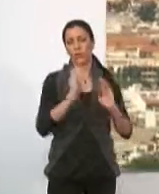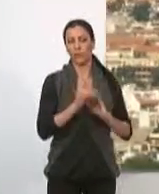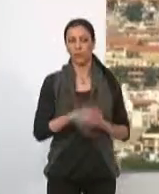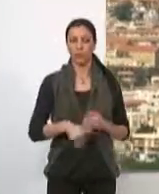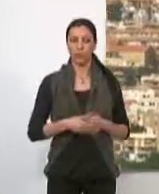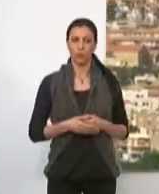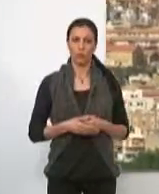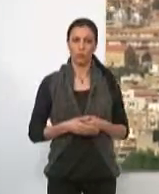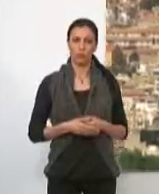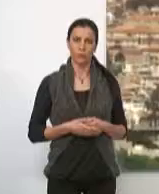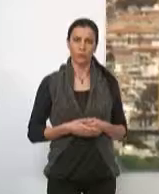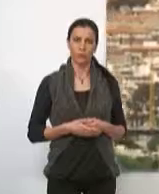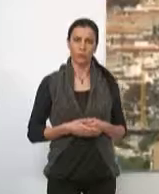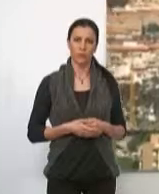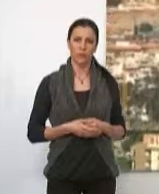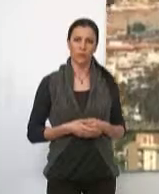edificios.